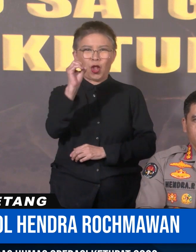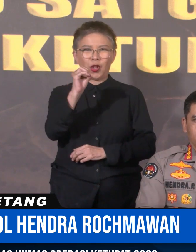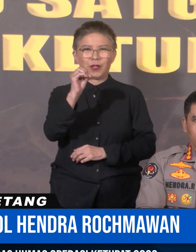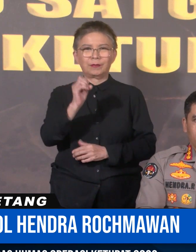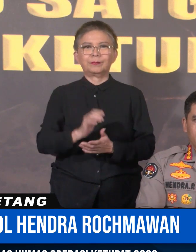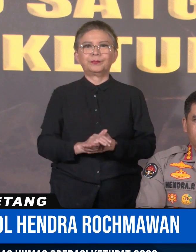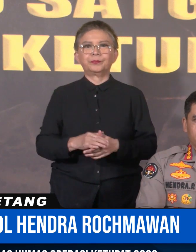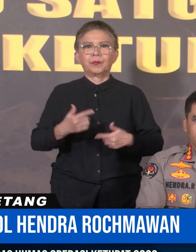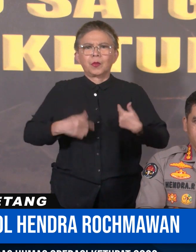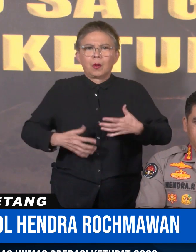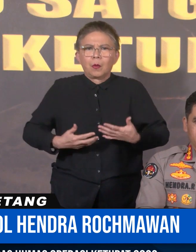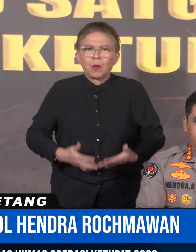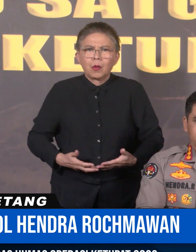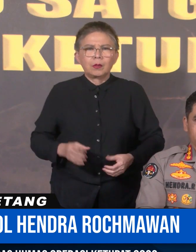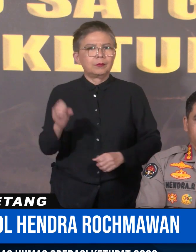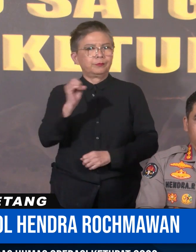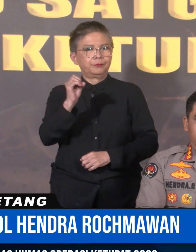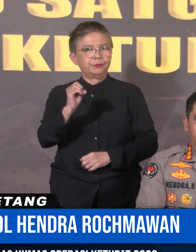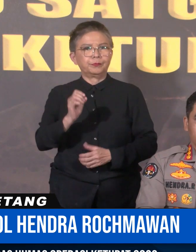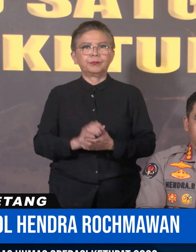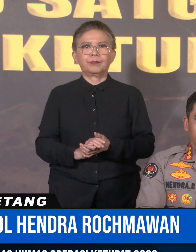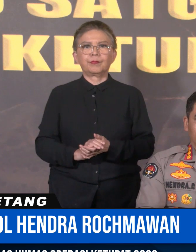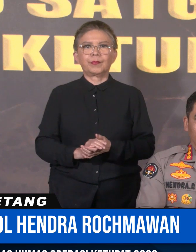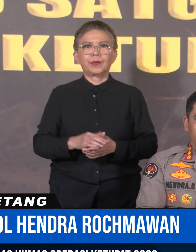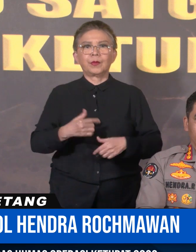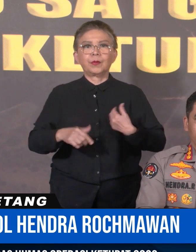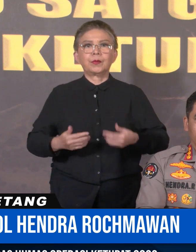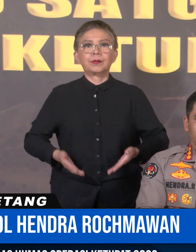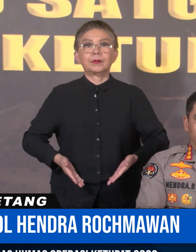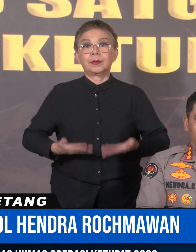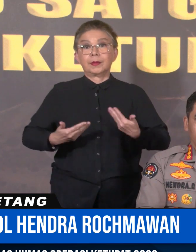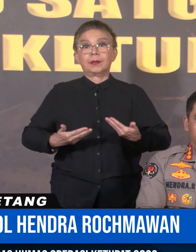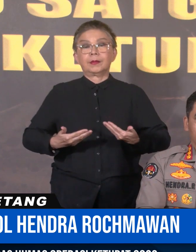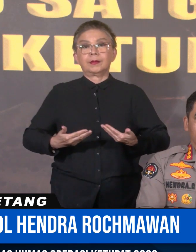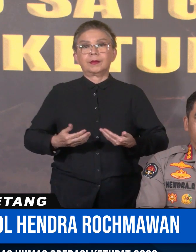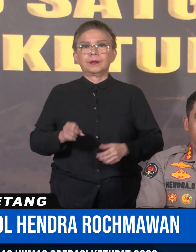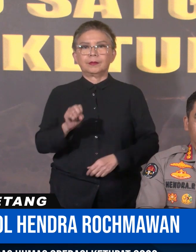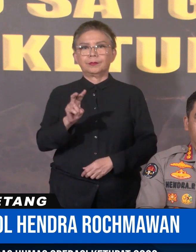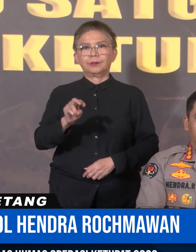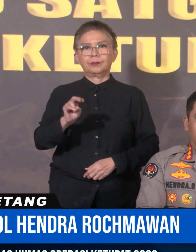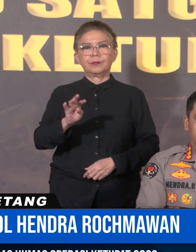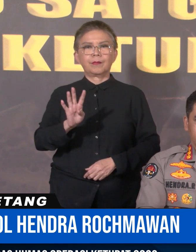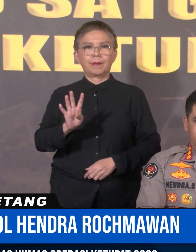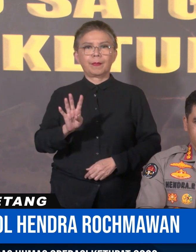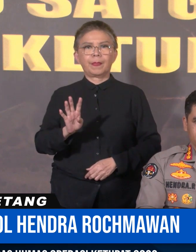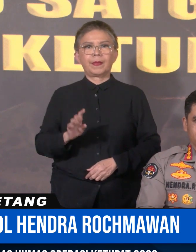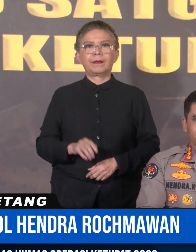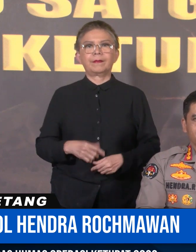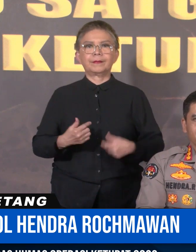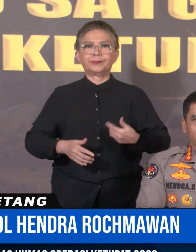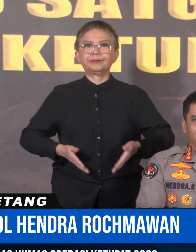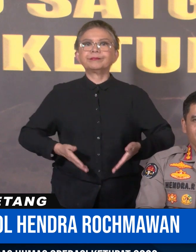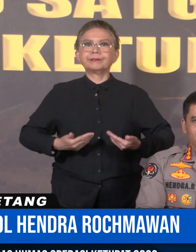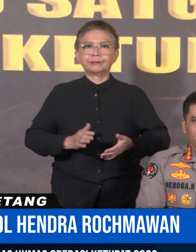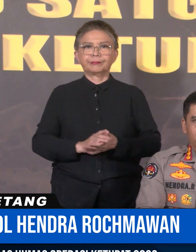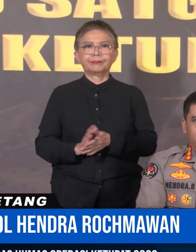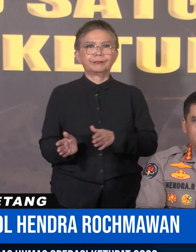Luka berat nihil Dan 224 orang luka ringan